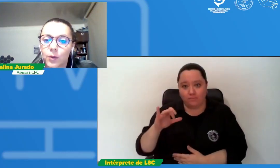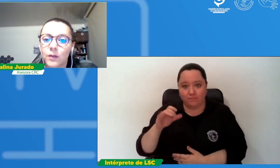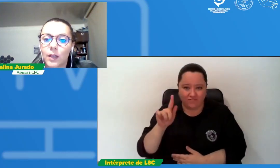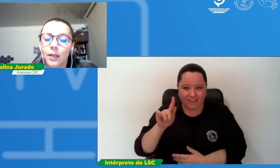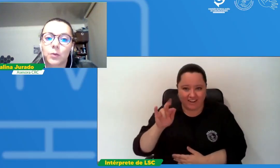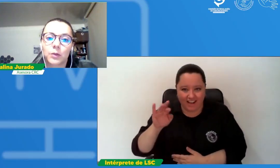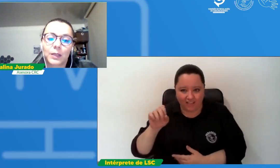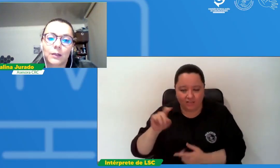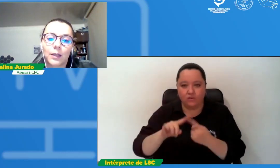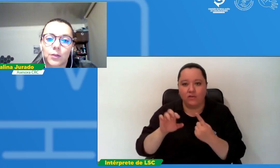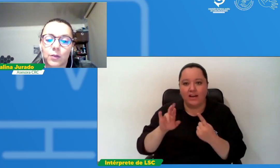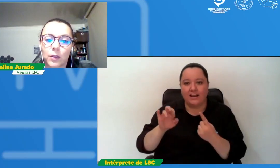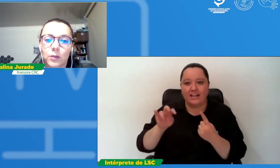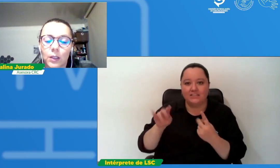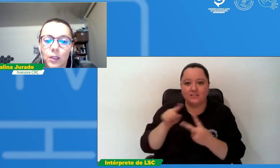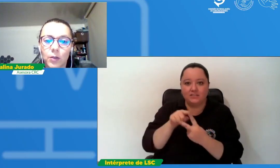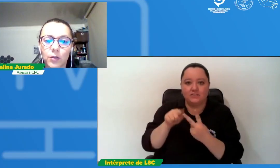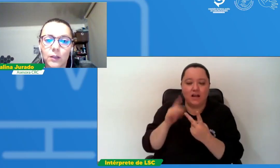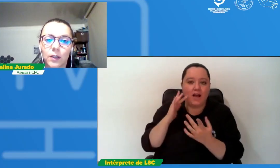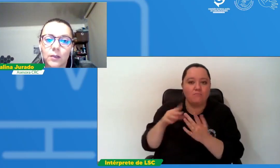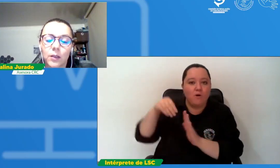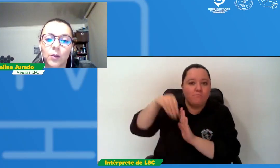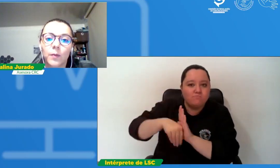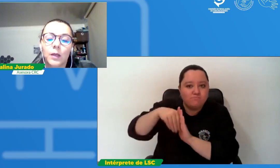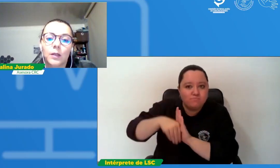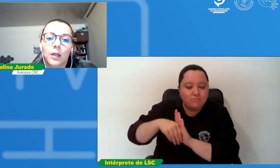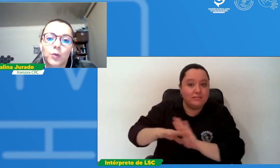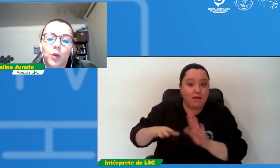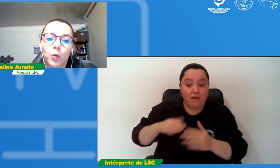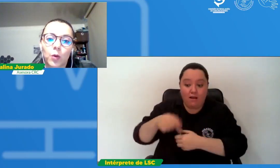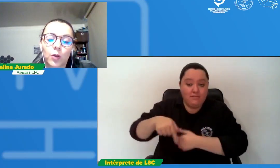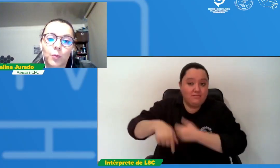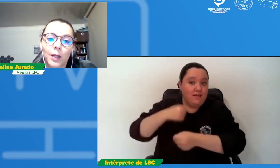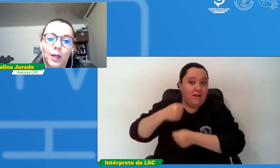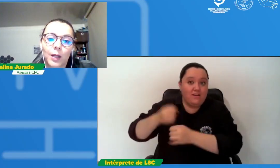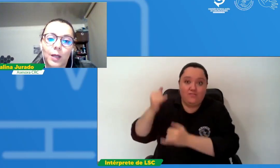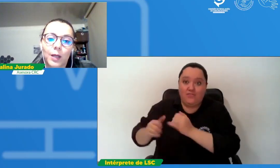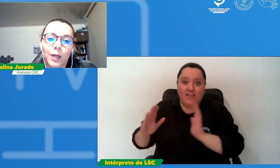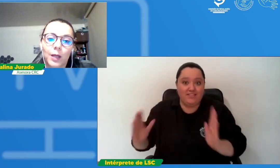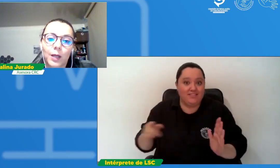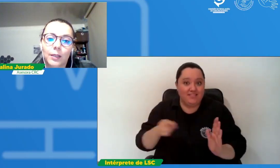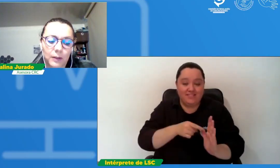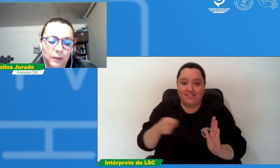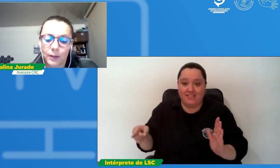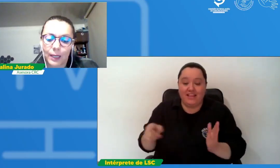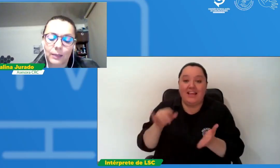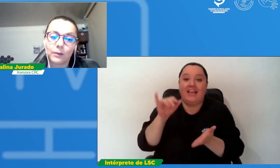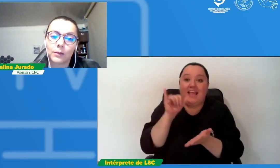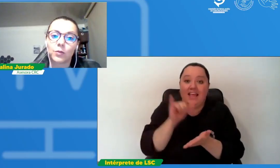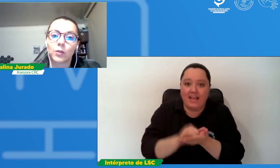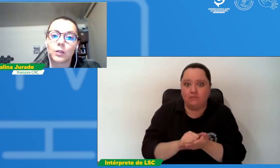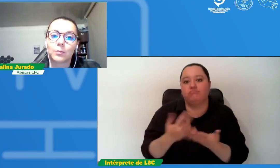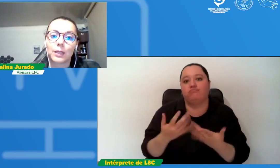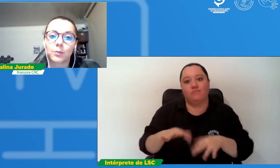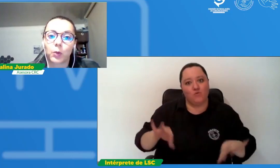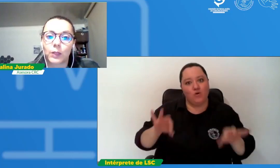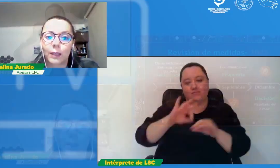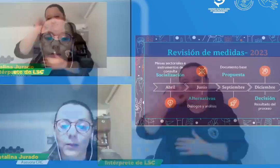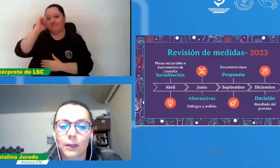están justamente en la sesión de contenidos, y este ha sido, digamos, uno de los pilares principales y una de las intenciones más